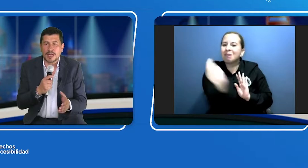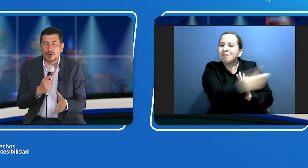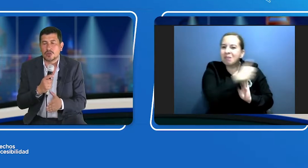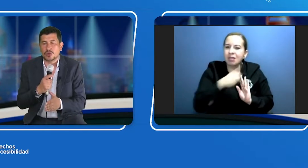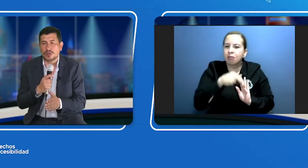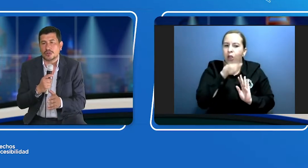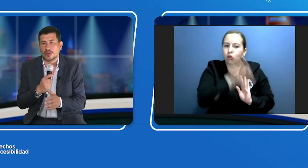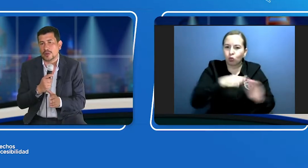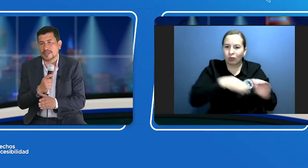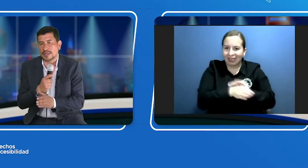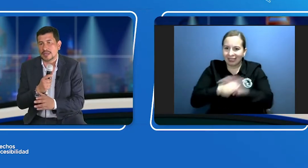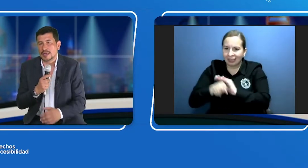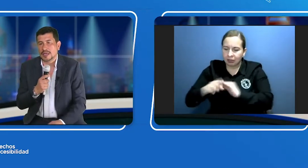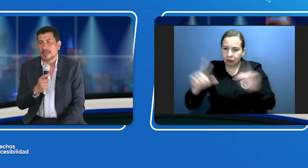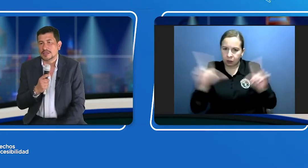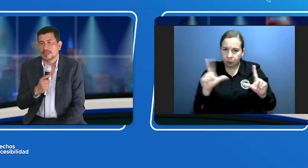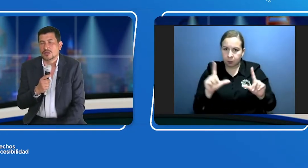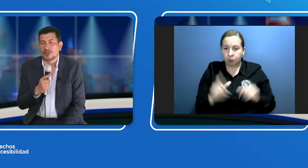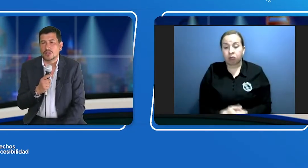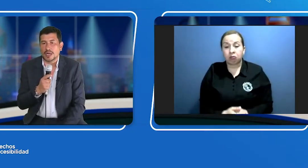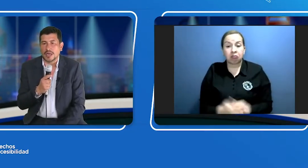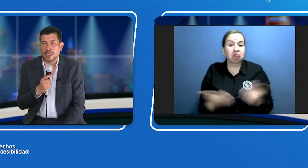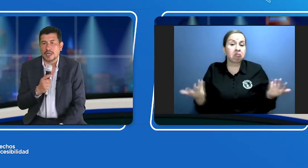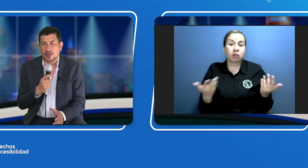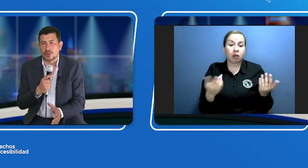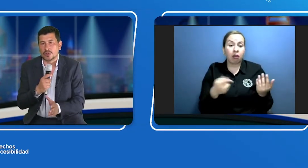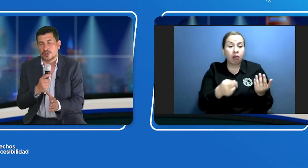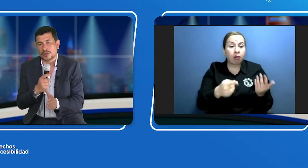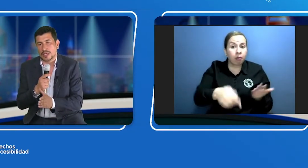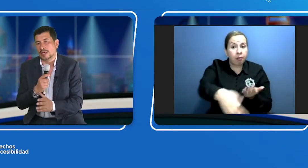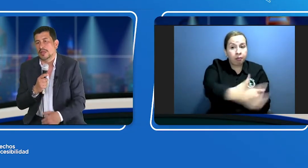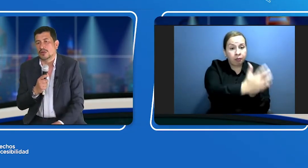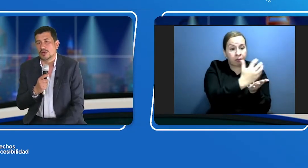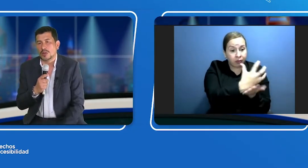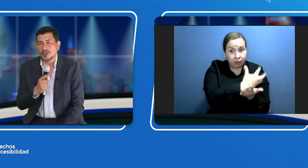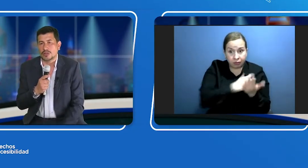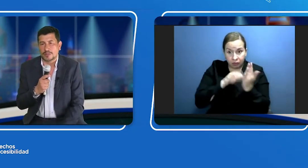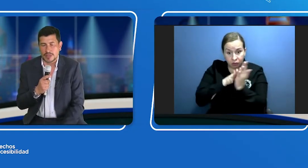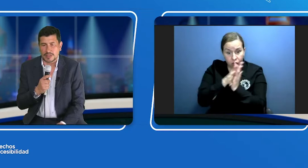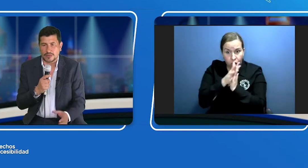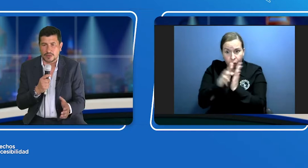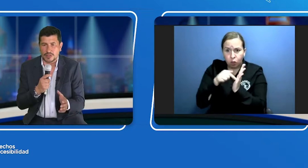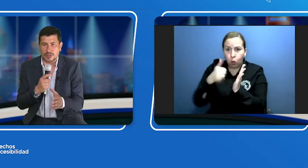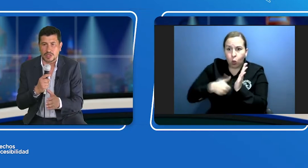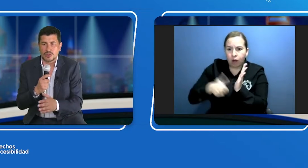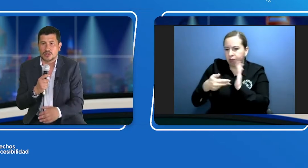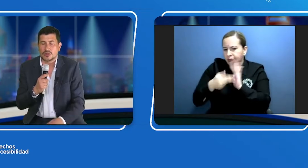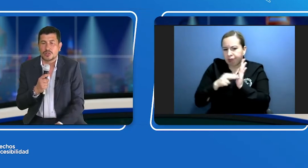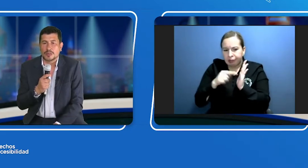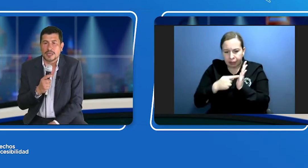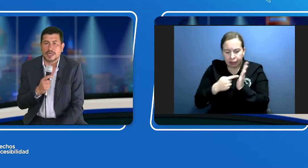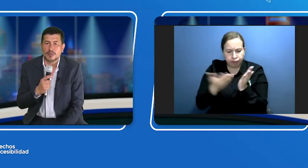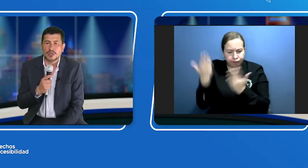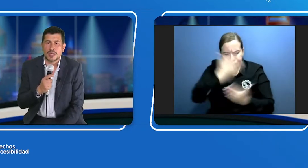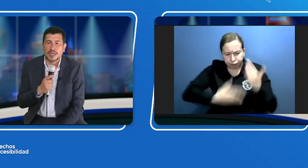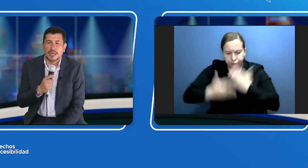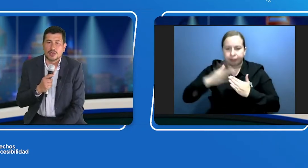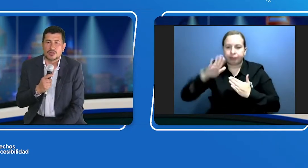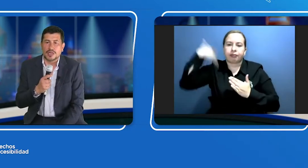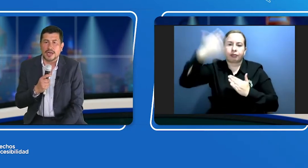uso no va a ser nada distinto a el uso en el medio regulatorio. Esa información que nosotros obtengamos nos dará